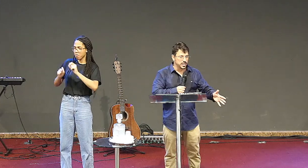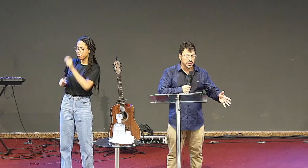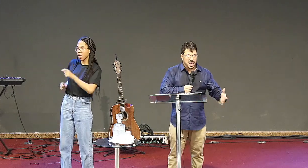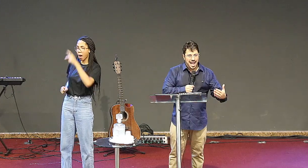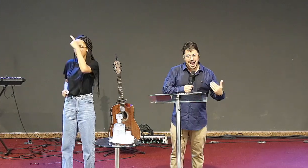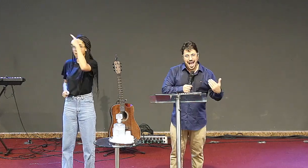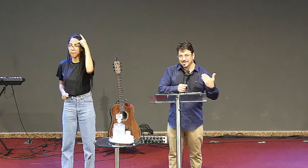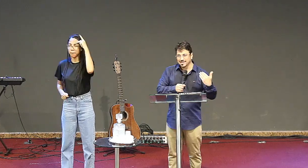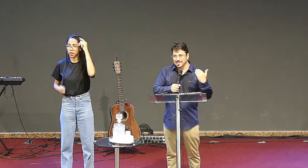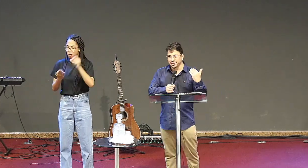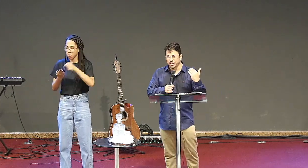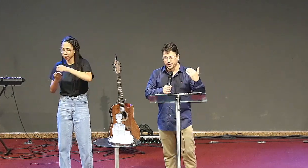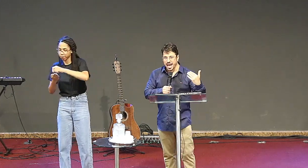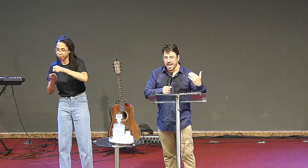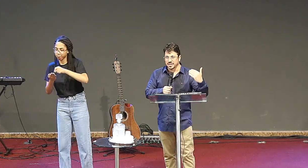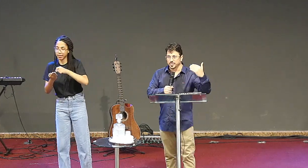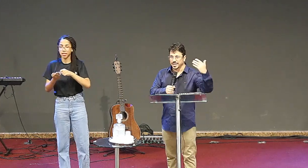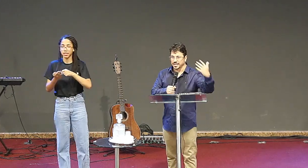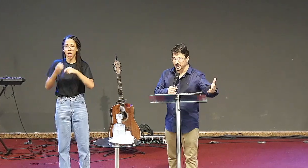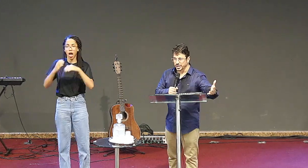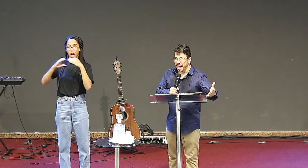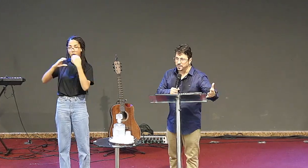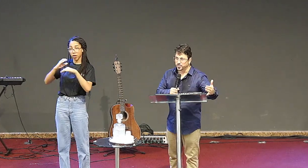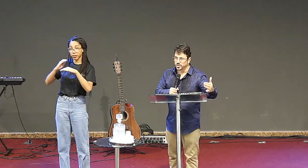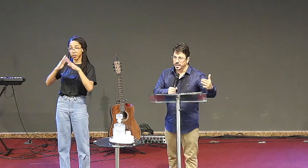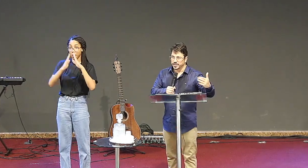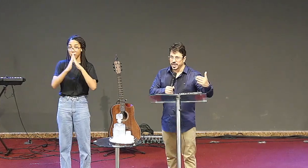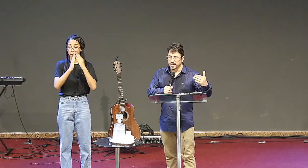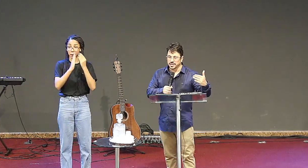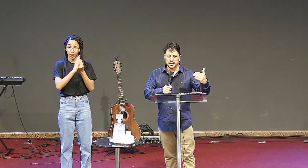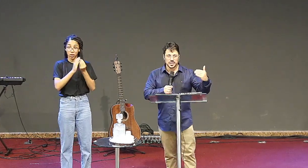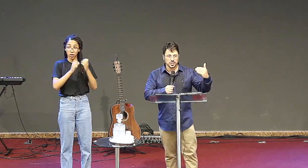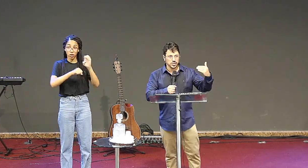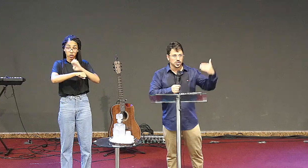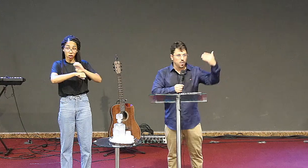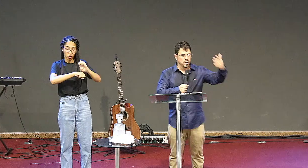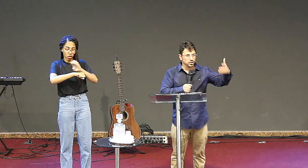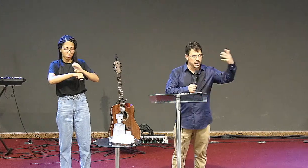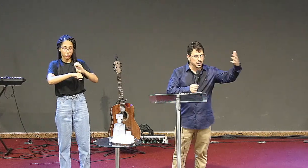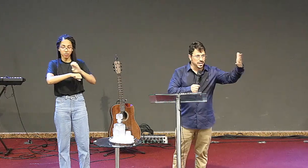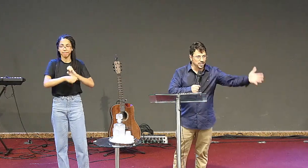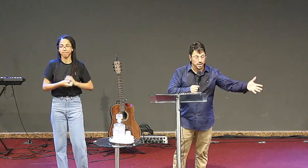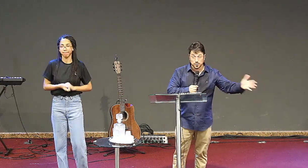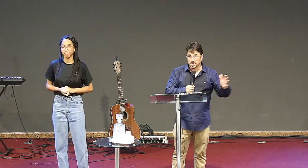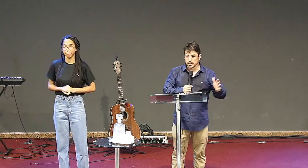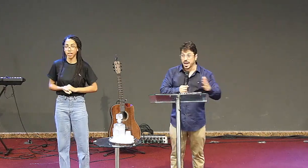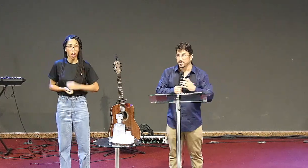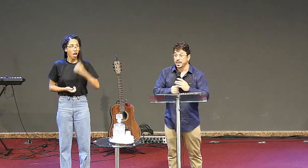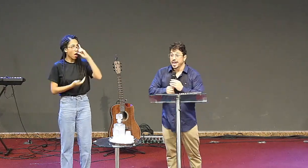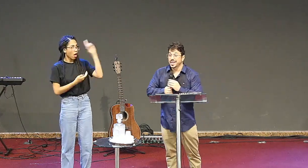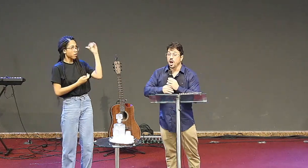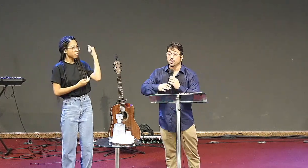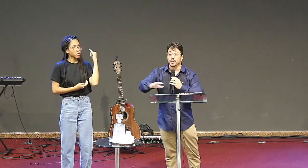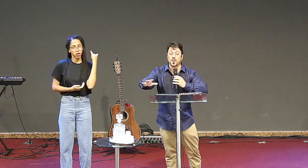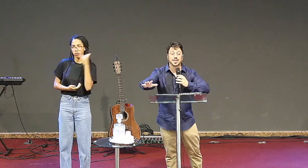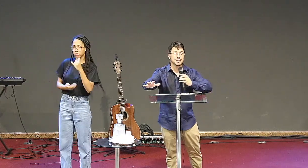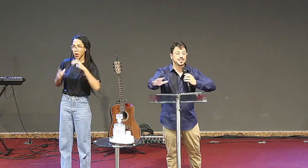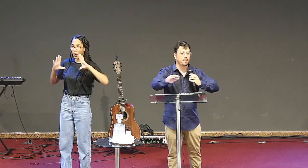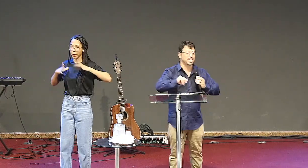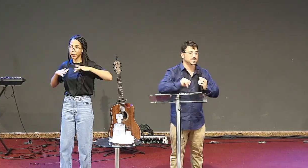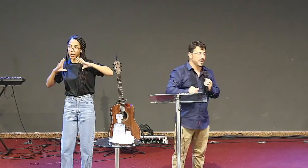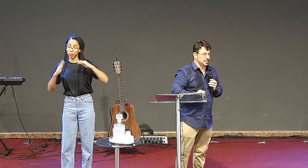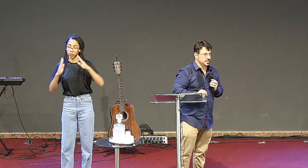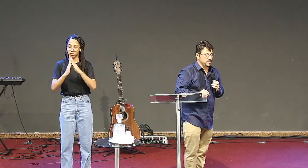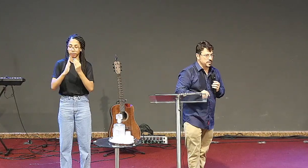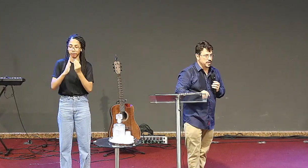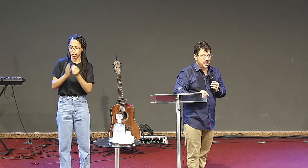vocês, a carta está sendo enviada para a igreja em Éfeso. E ele diz ao anjo da igreja em Éfeso, escreve. E logo depois ele se